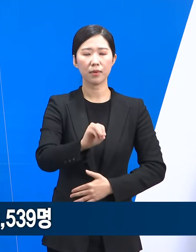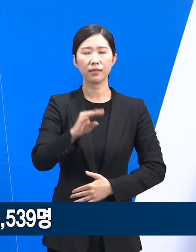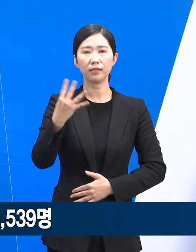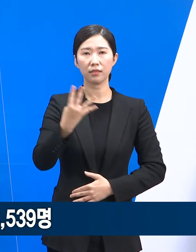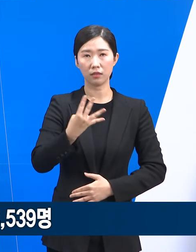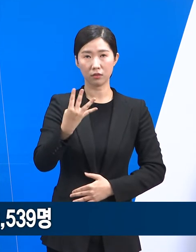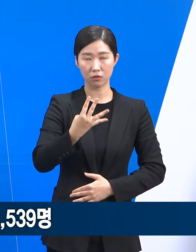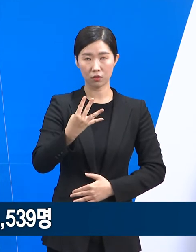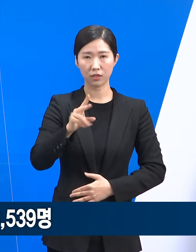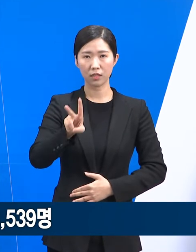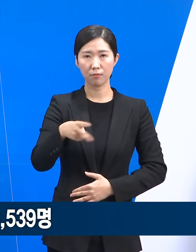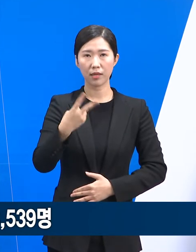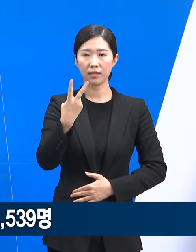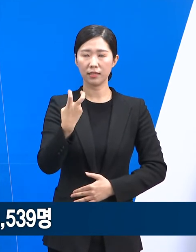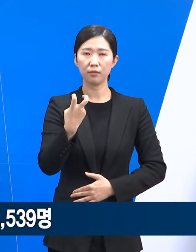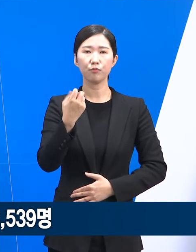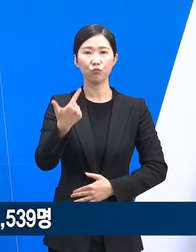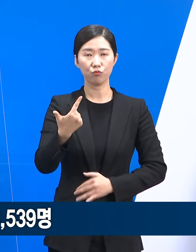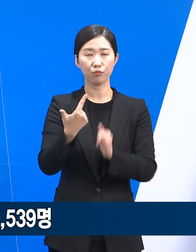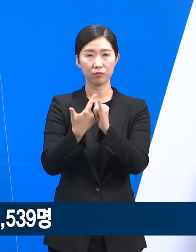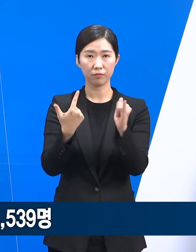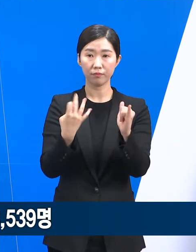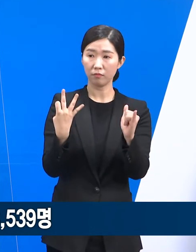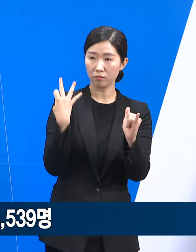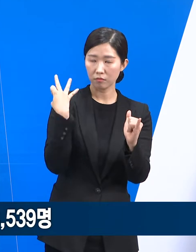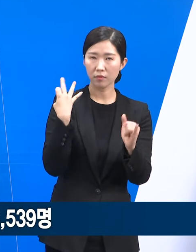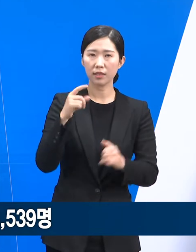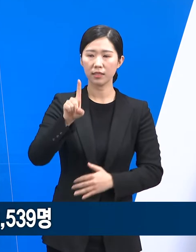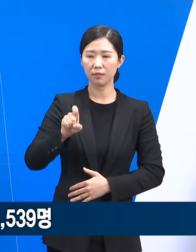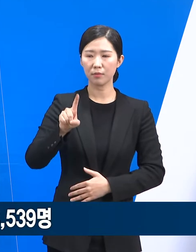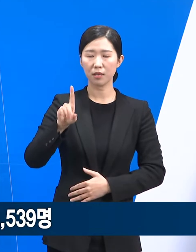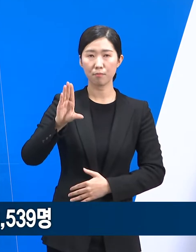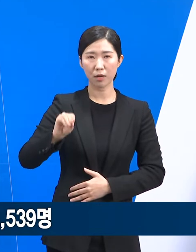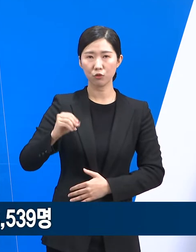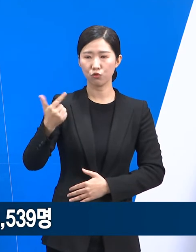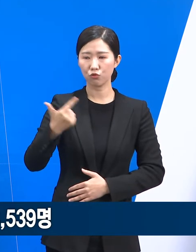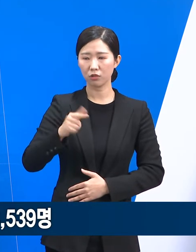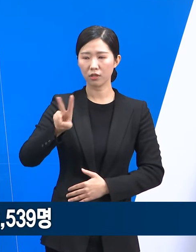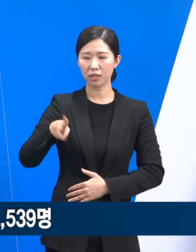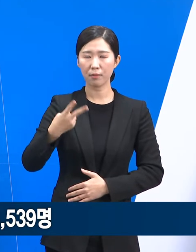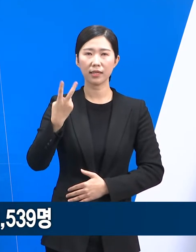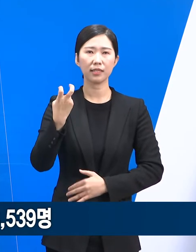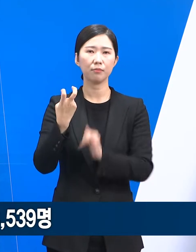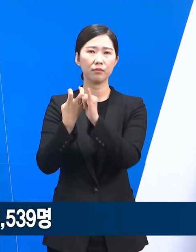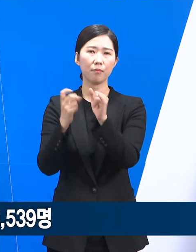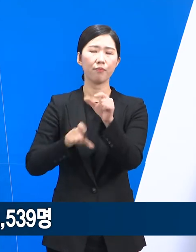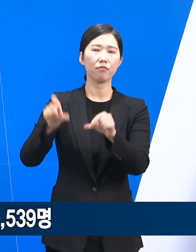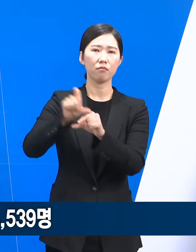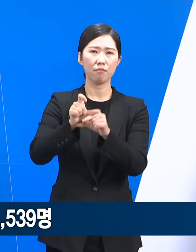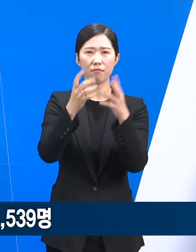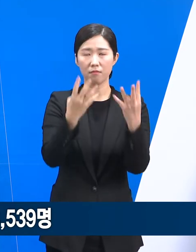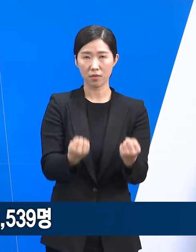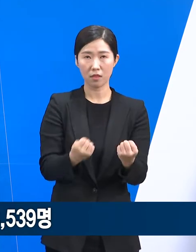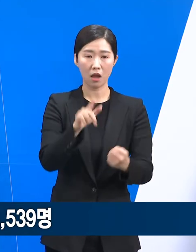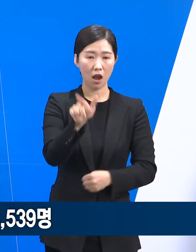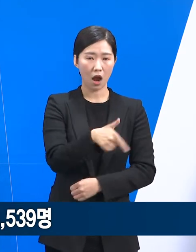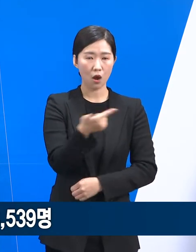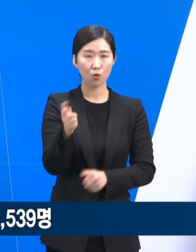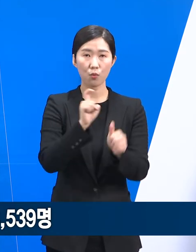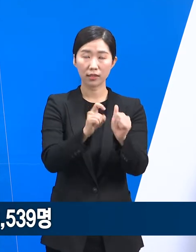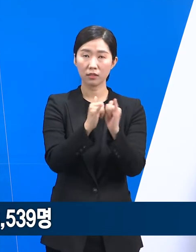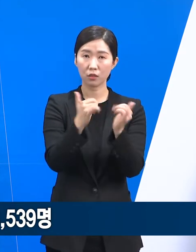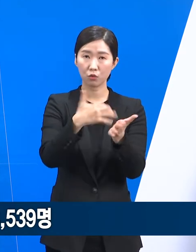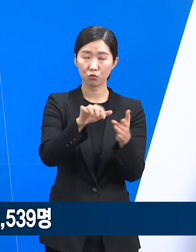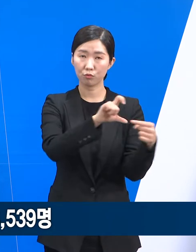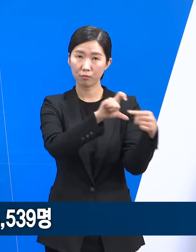,226명으로 전주 대비 11만 6,220명 증가했으며 하루 평균 확진자 수는